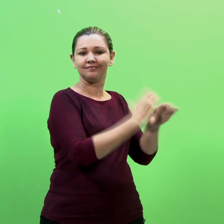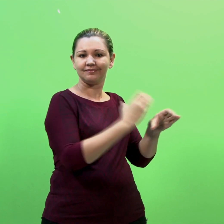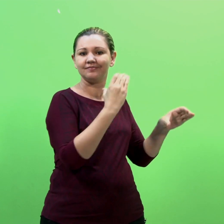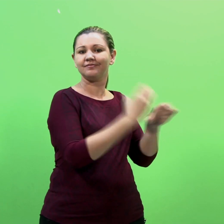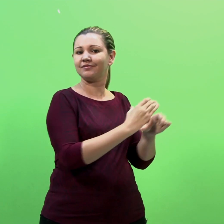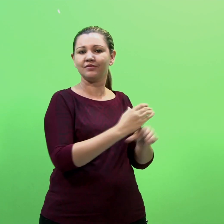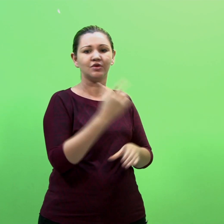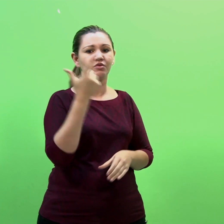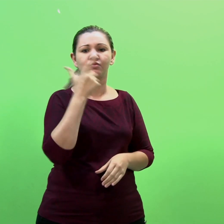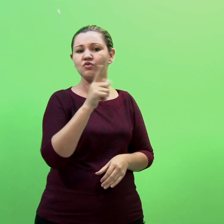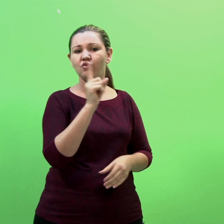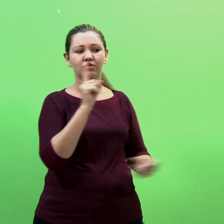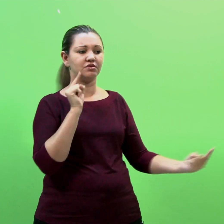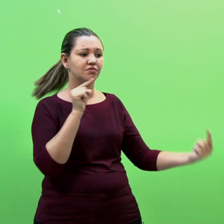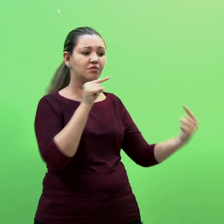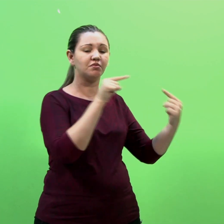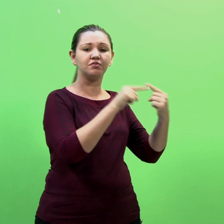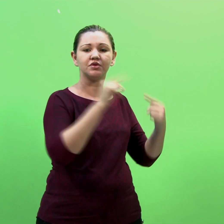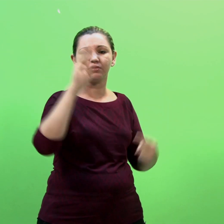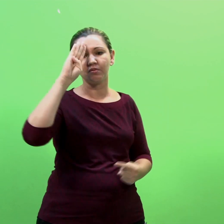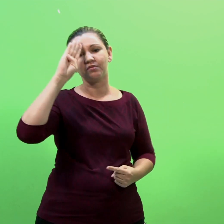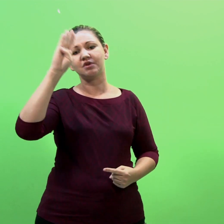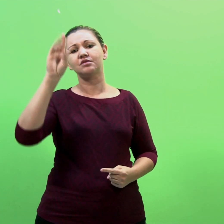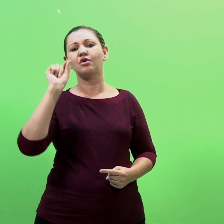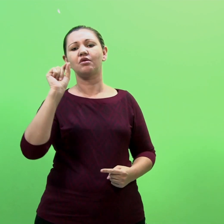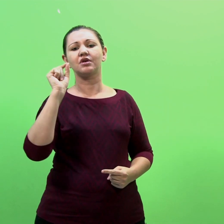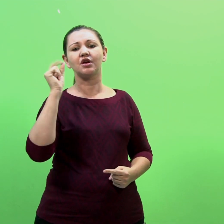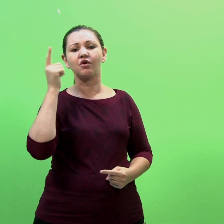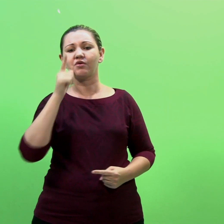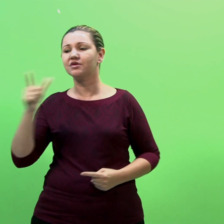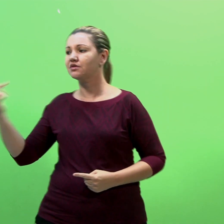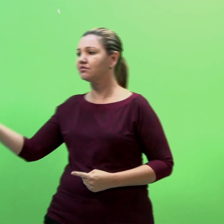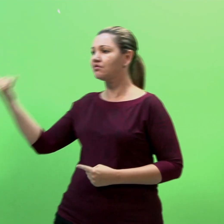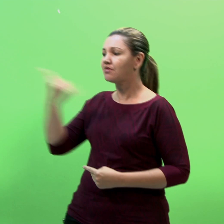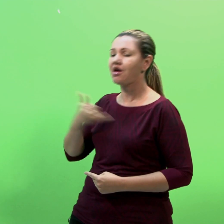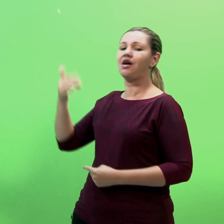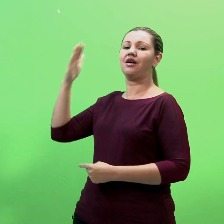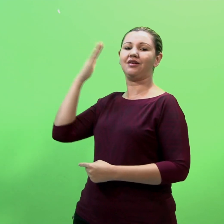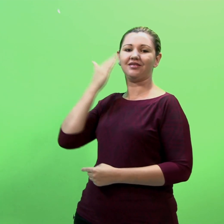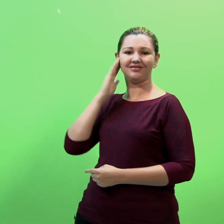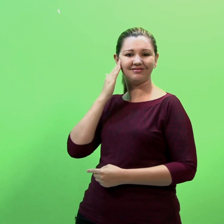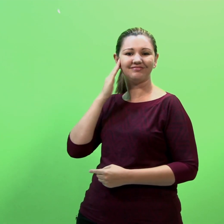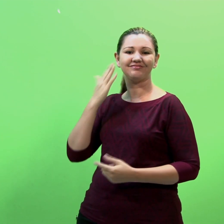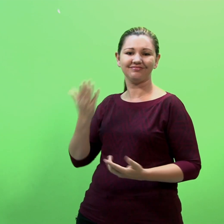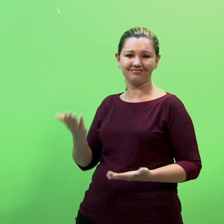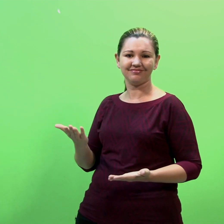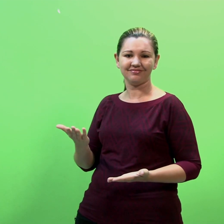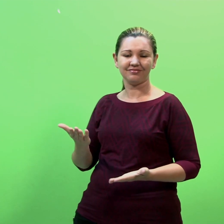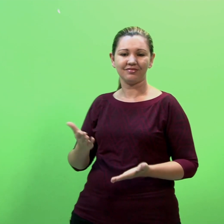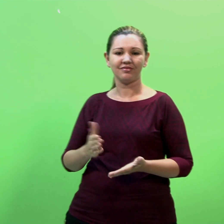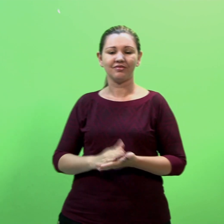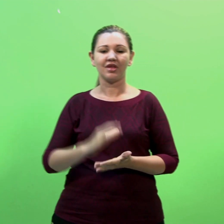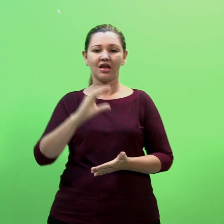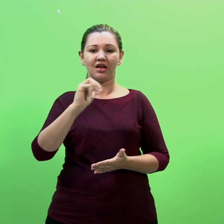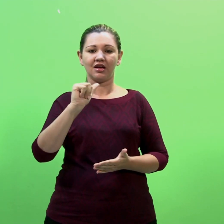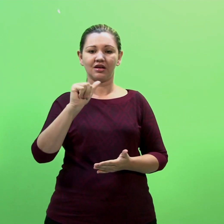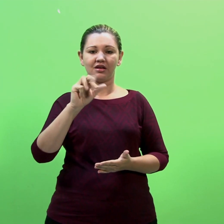pois não atingiria o seu objetivo principal, que é o acesso à mensagem pelo receptor. O Carlos Henrique